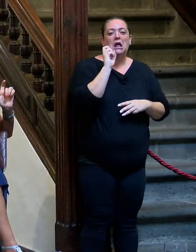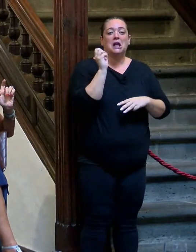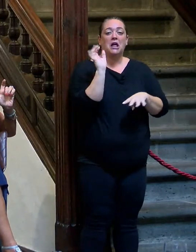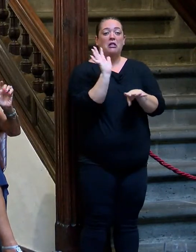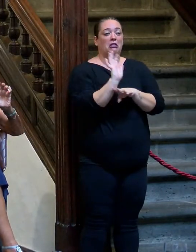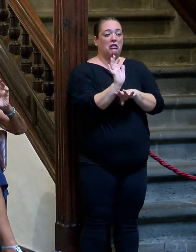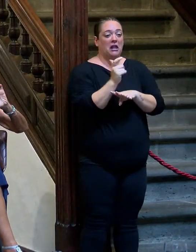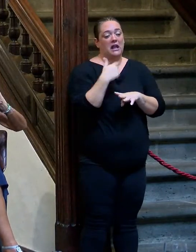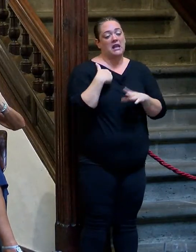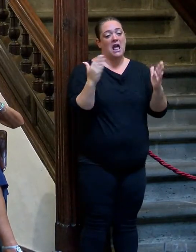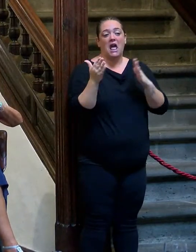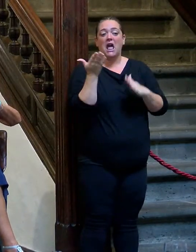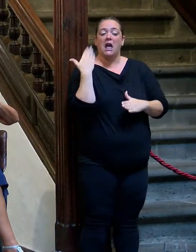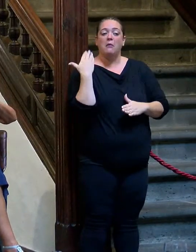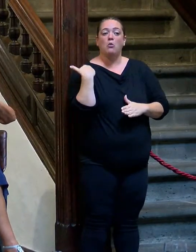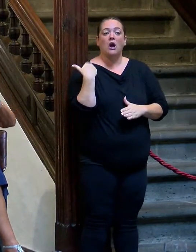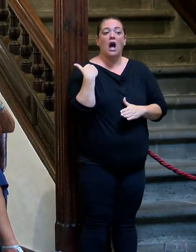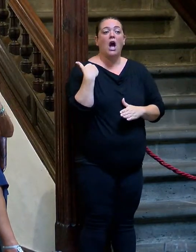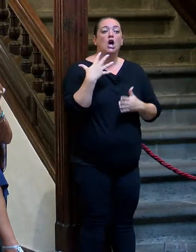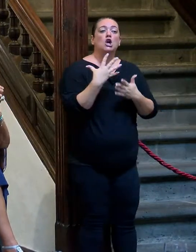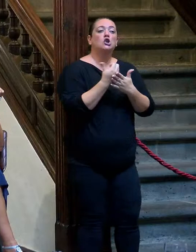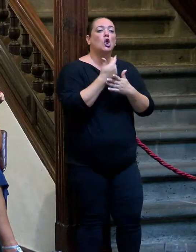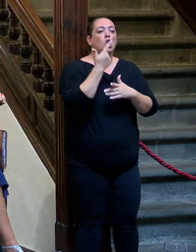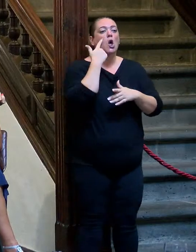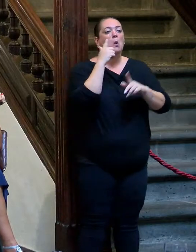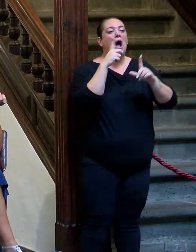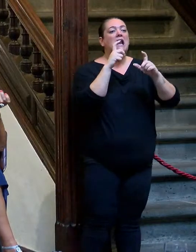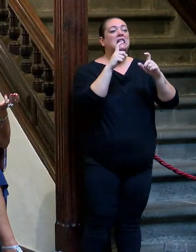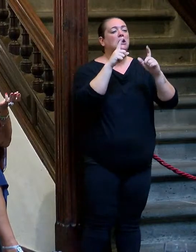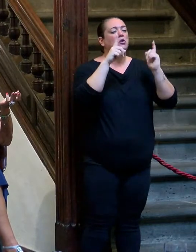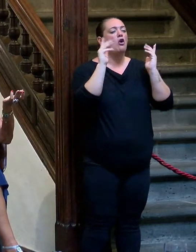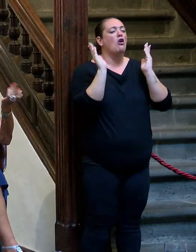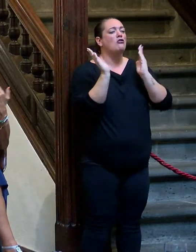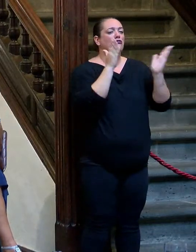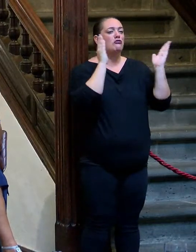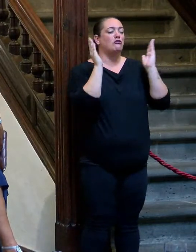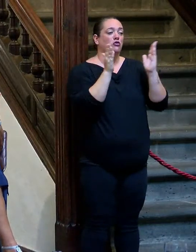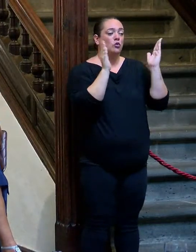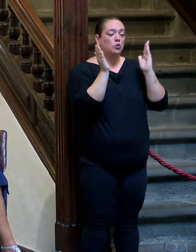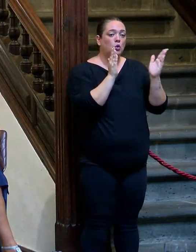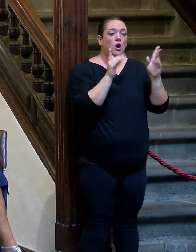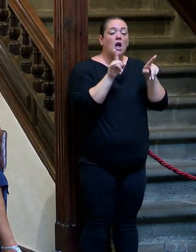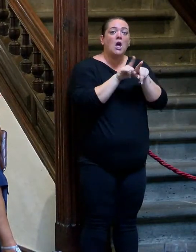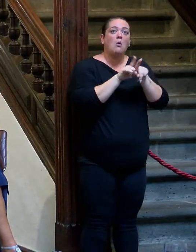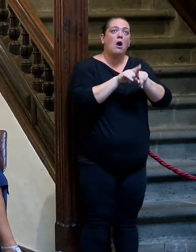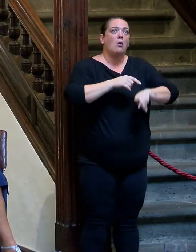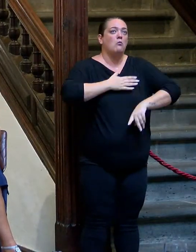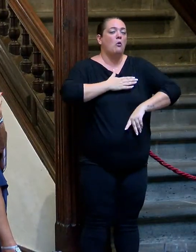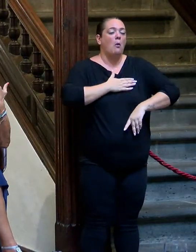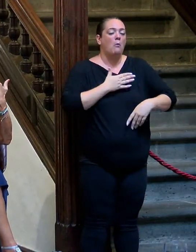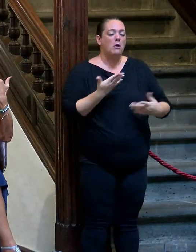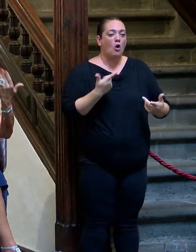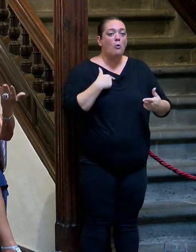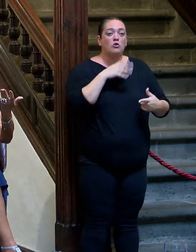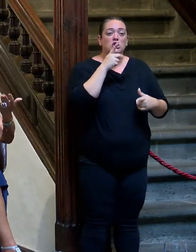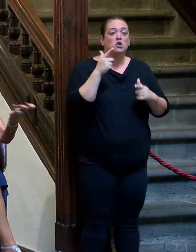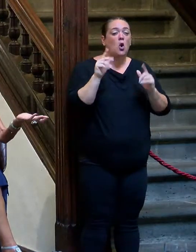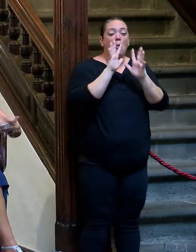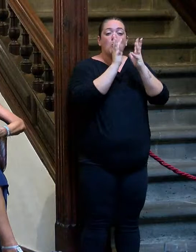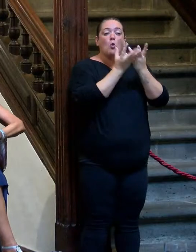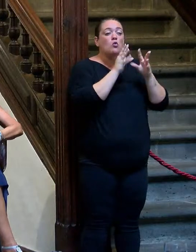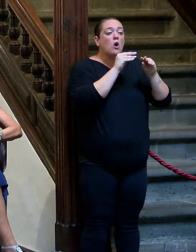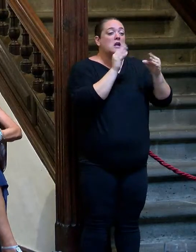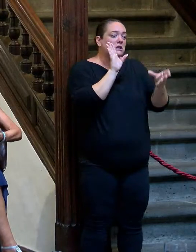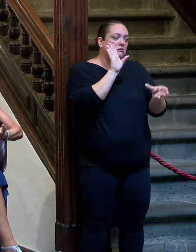que veía en esa época, todo me hacía como una especie de retrato del futuro, como si eso me perteneciera a mí. sea, como si yo perteneciera a ese mundo